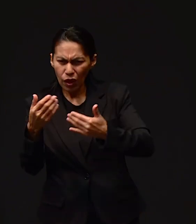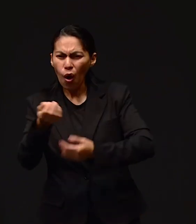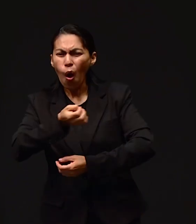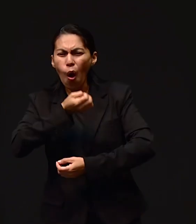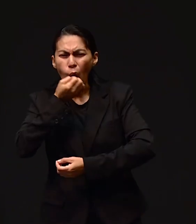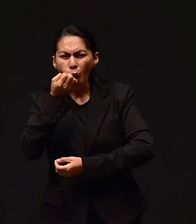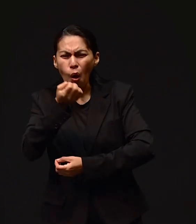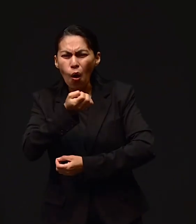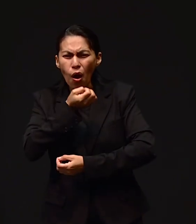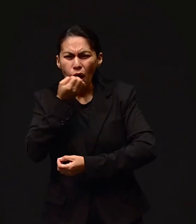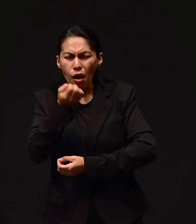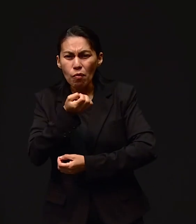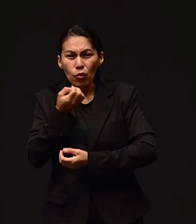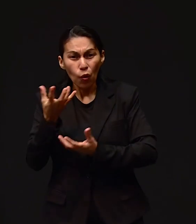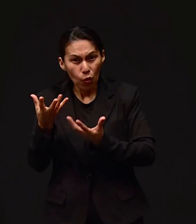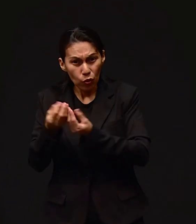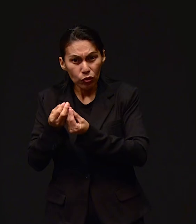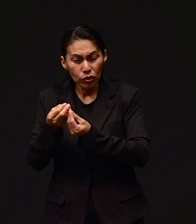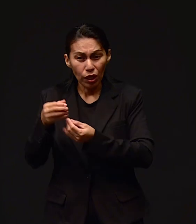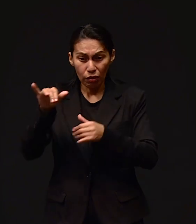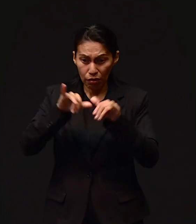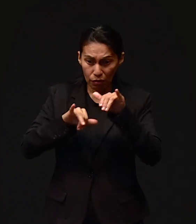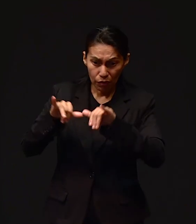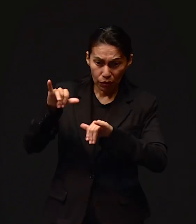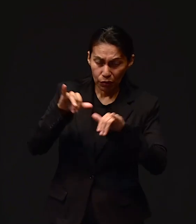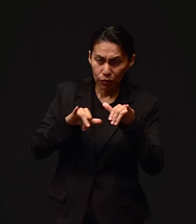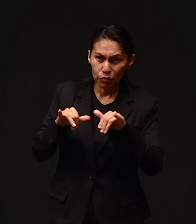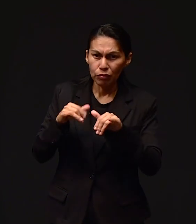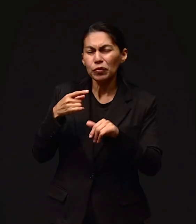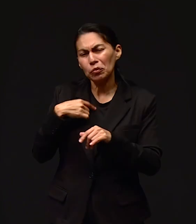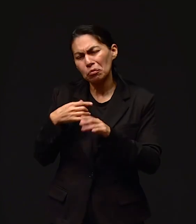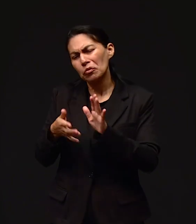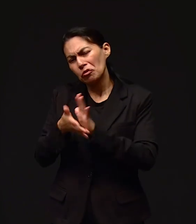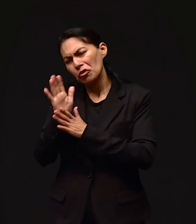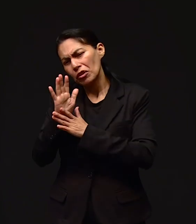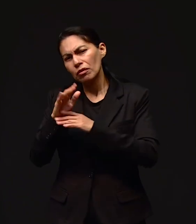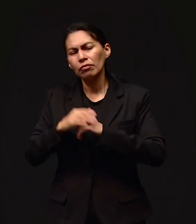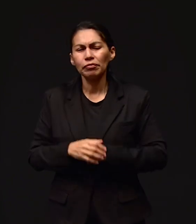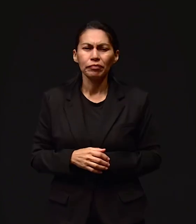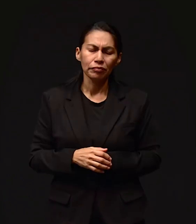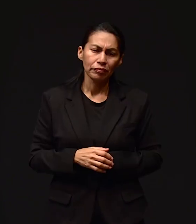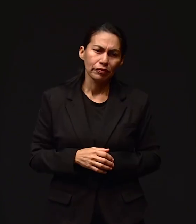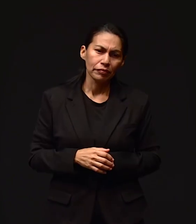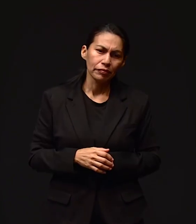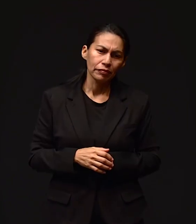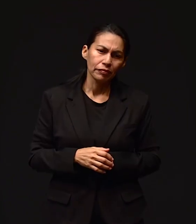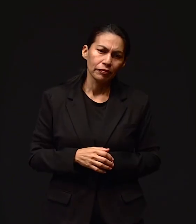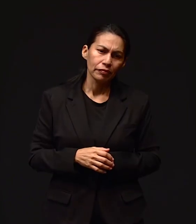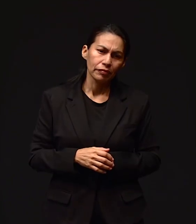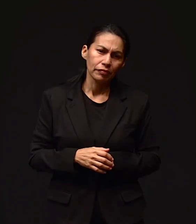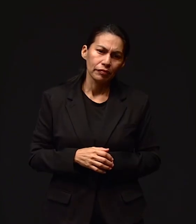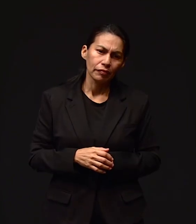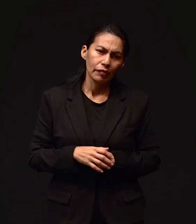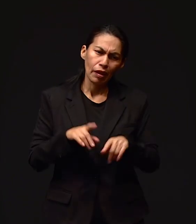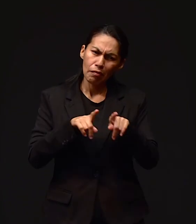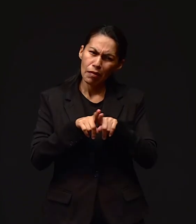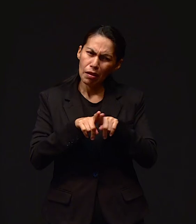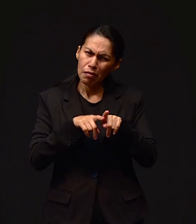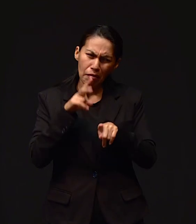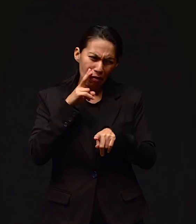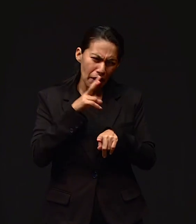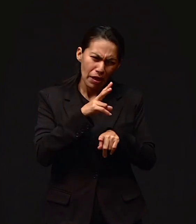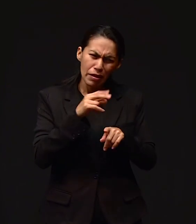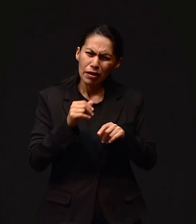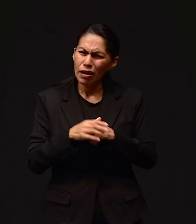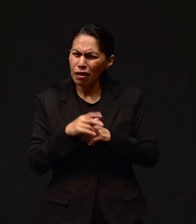oró por nosotros ahí en el laboratorio. Y bueno, ya me fui. Y entonces el hermano mamá me veía pasar y veía